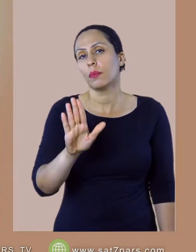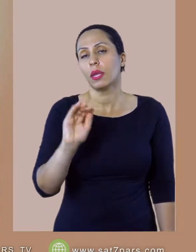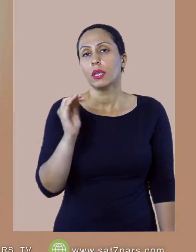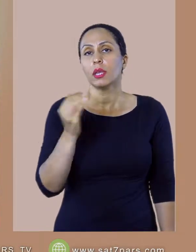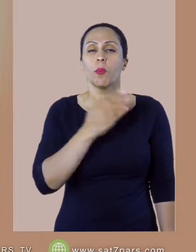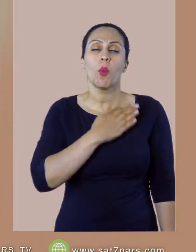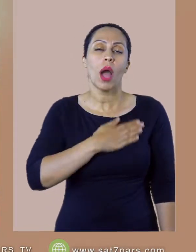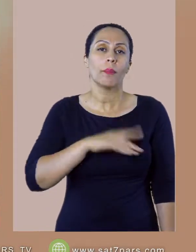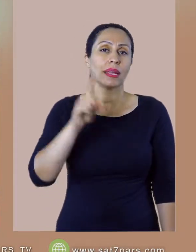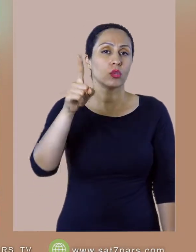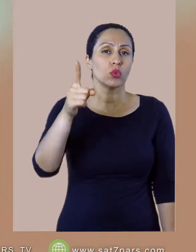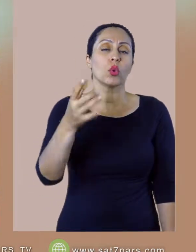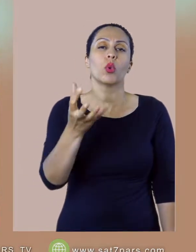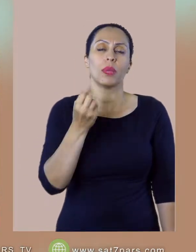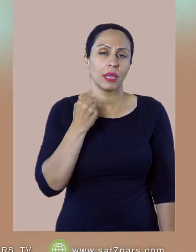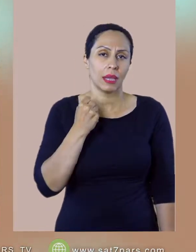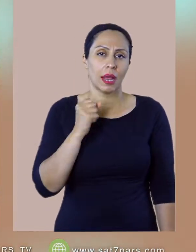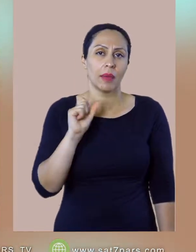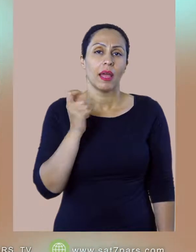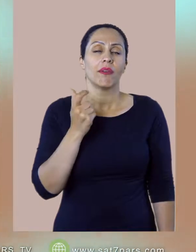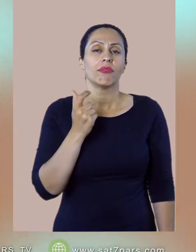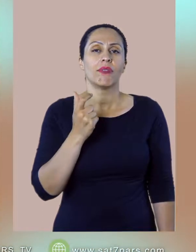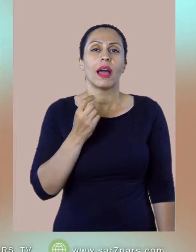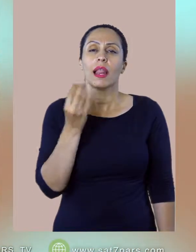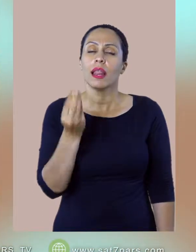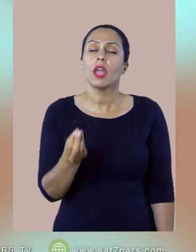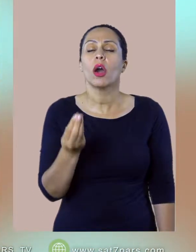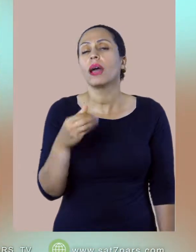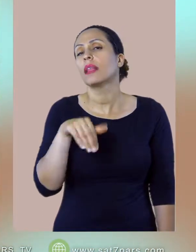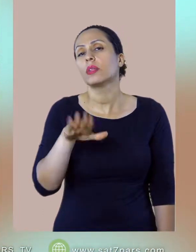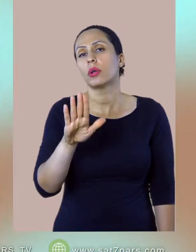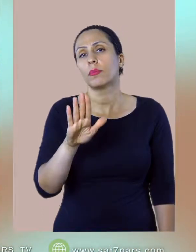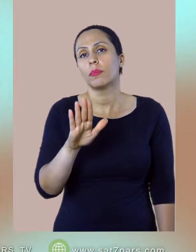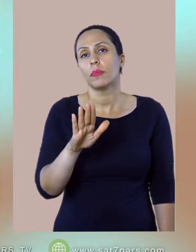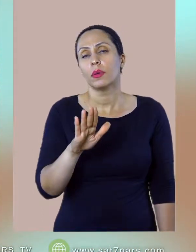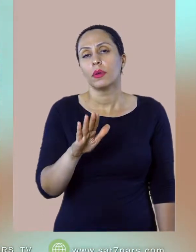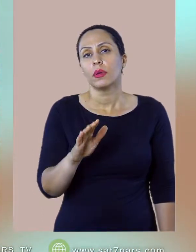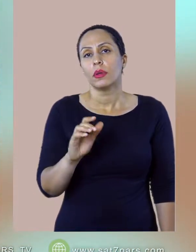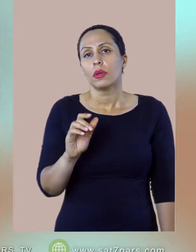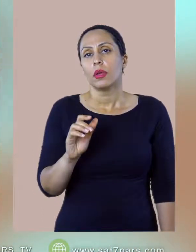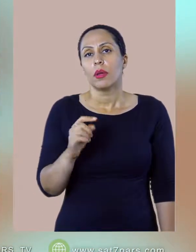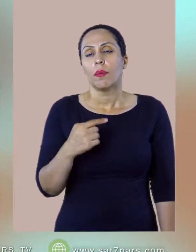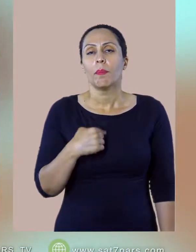نیستم حالا بیام اصلا در محبت تو بخونم در کلامت من لایق این محبت نیستم من آقا لایق نیستم